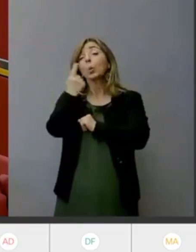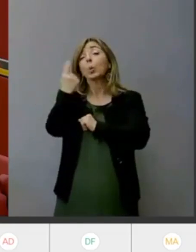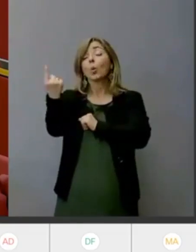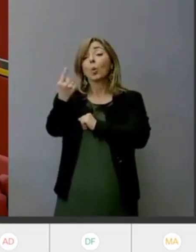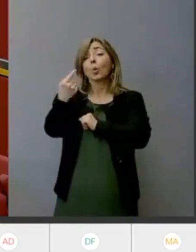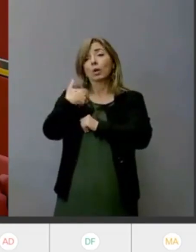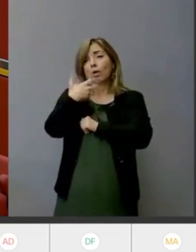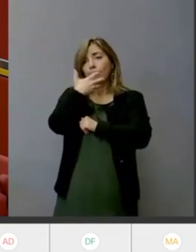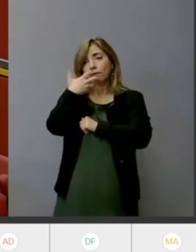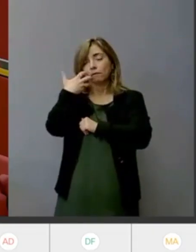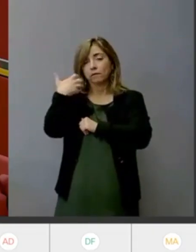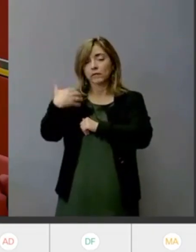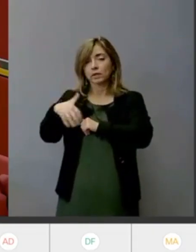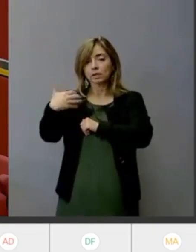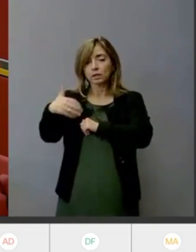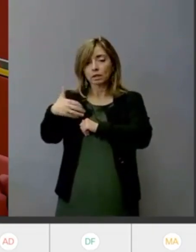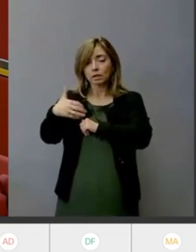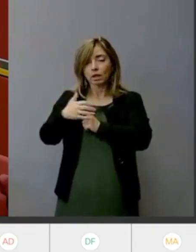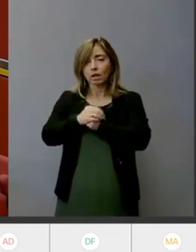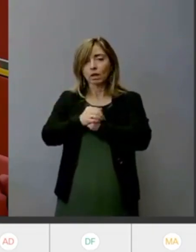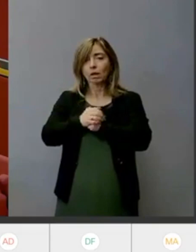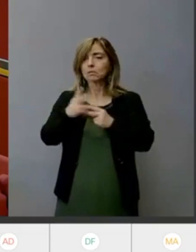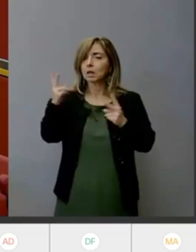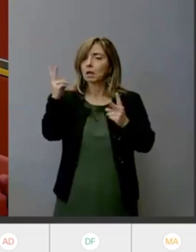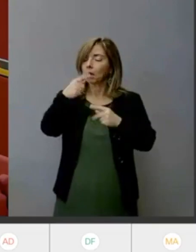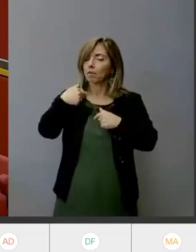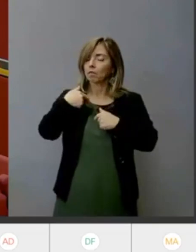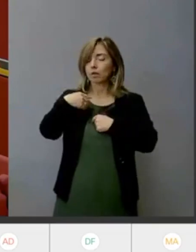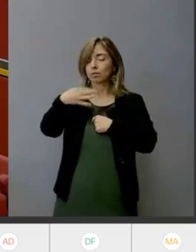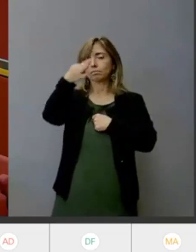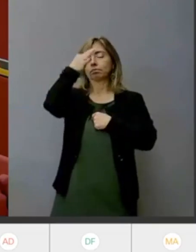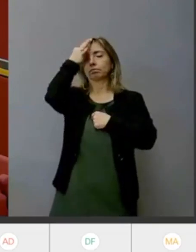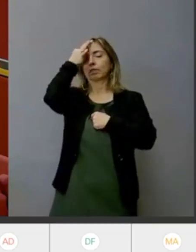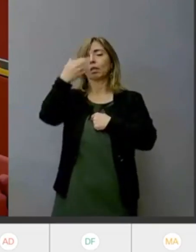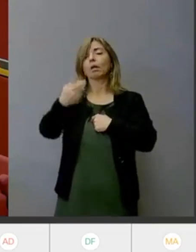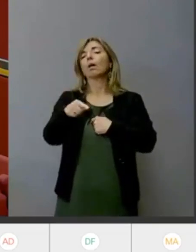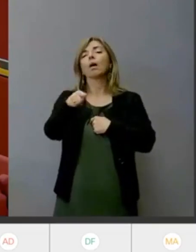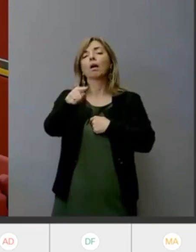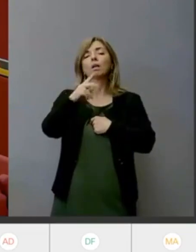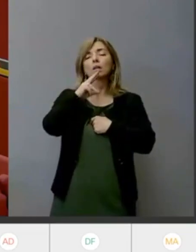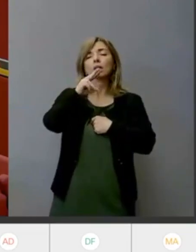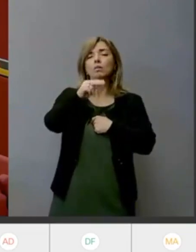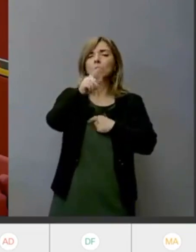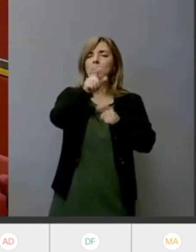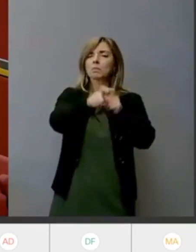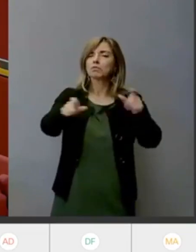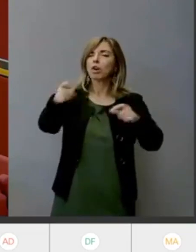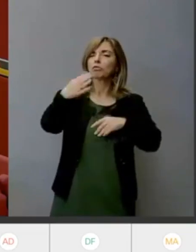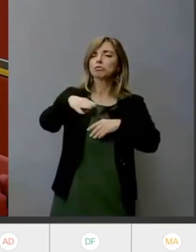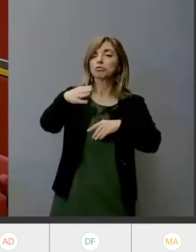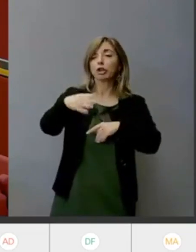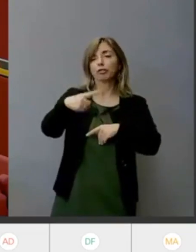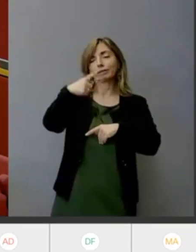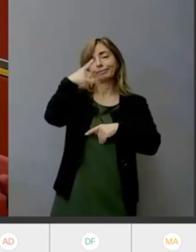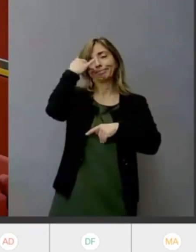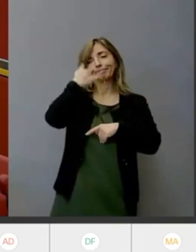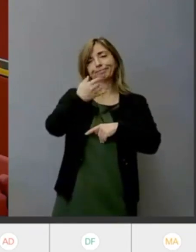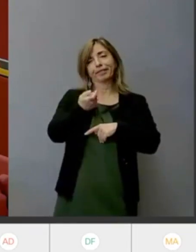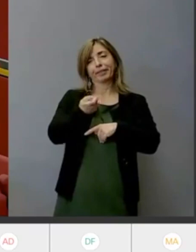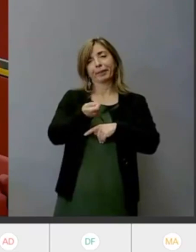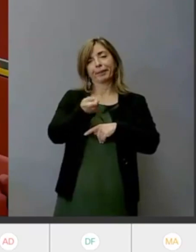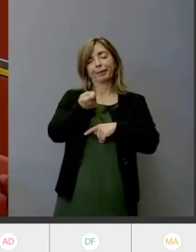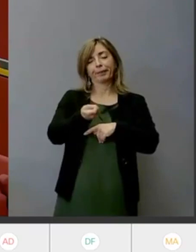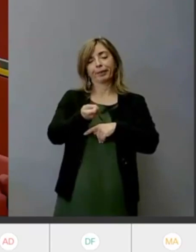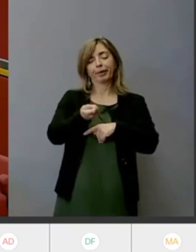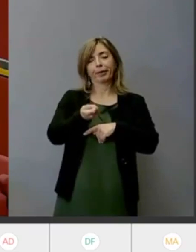degli stolti a tutti i genovedi e le spiego perché lei ha detto come spesso accade quando si indica la luna ci